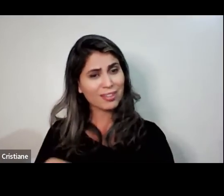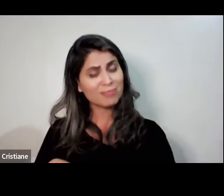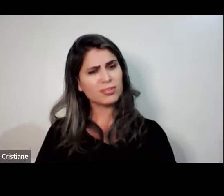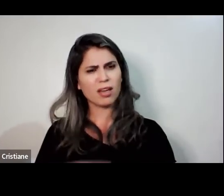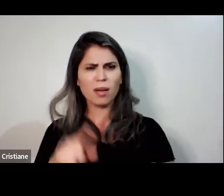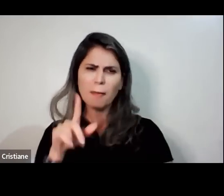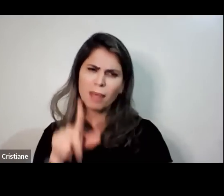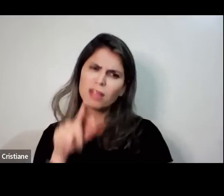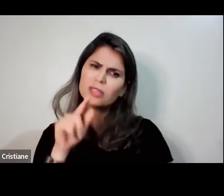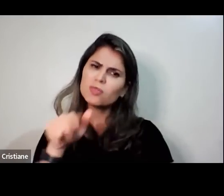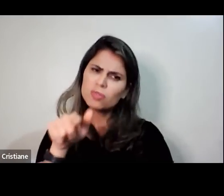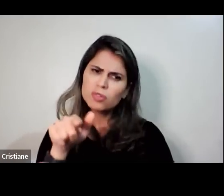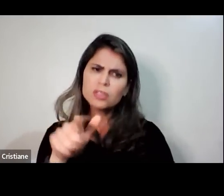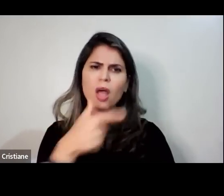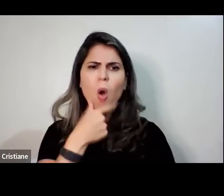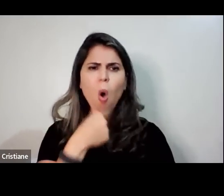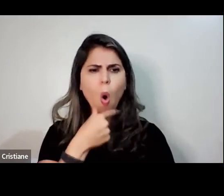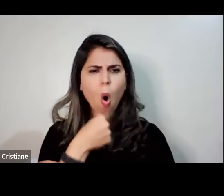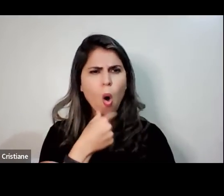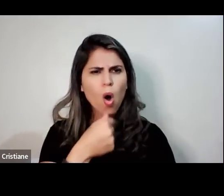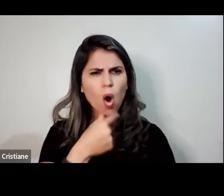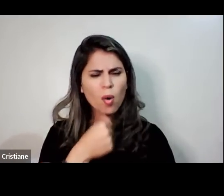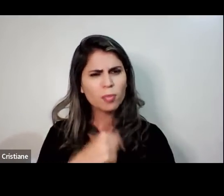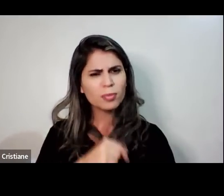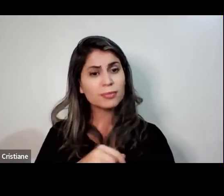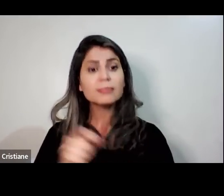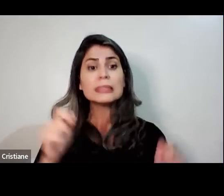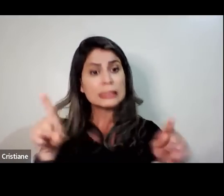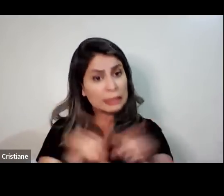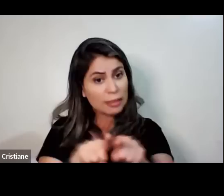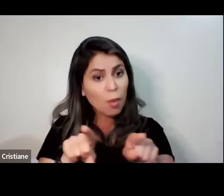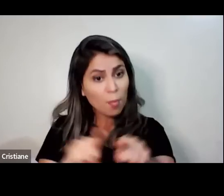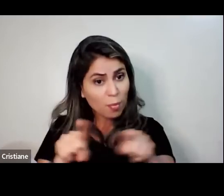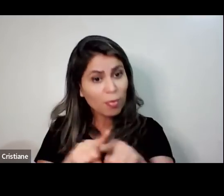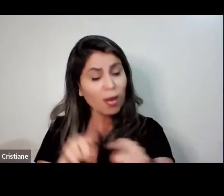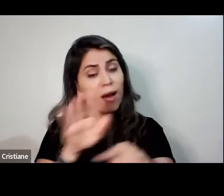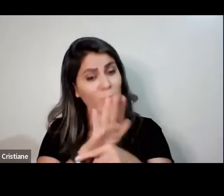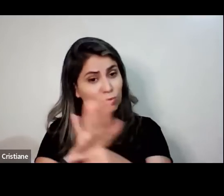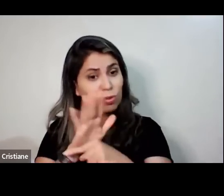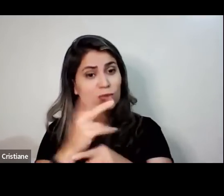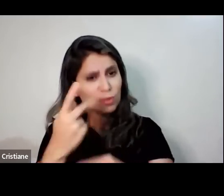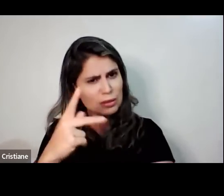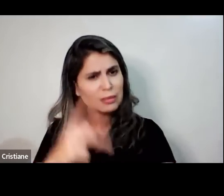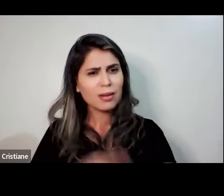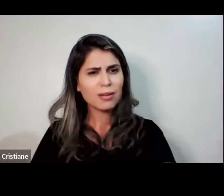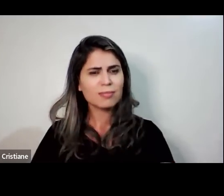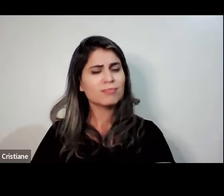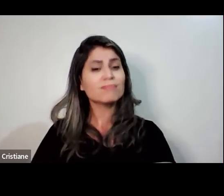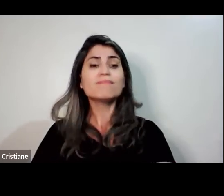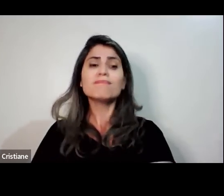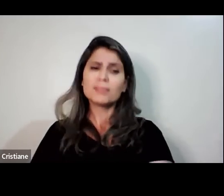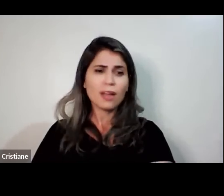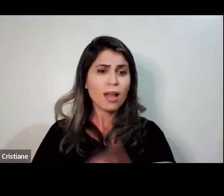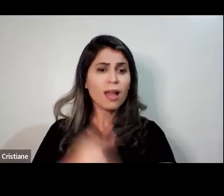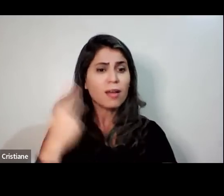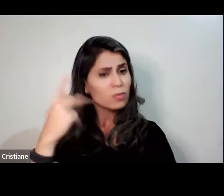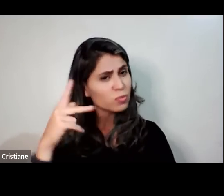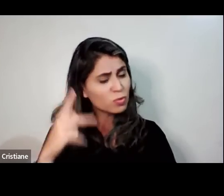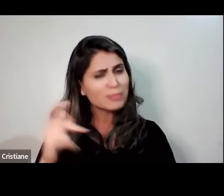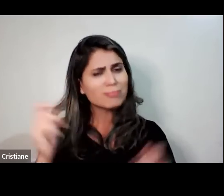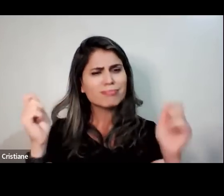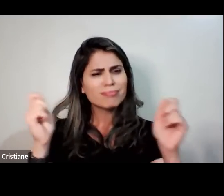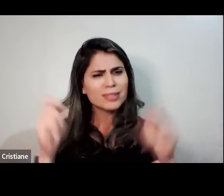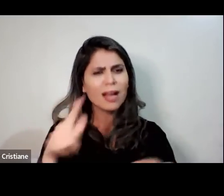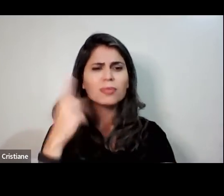próstata para você ter qualidade, para você dar valor à sua vida? não. Faça uso